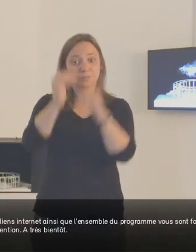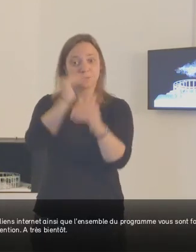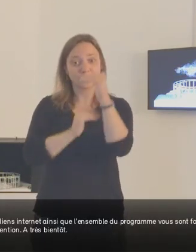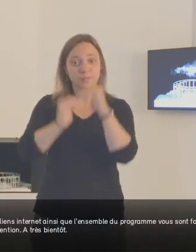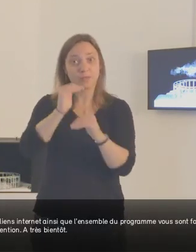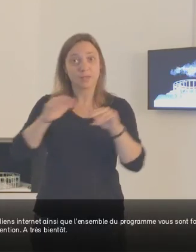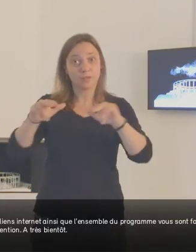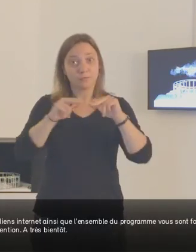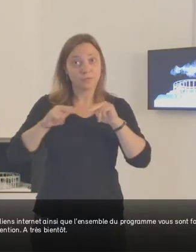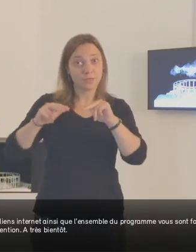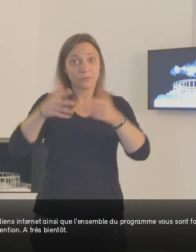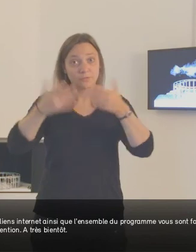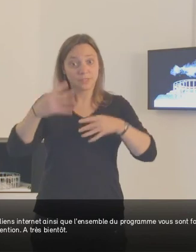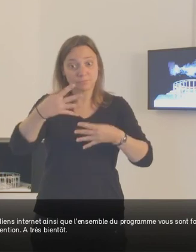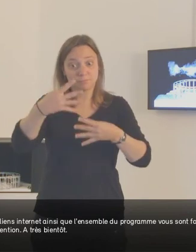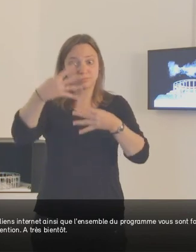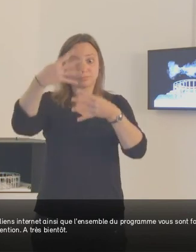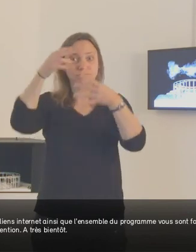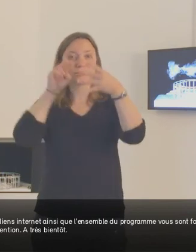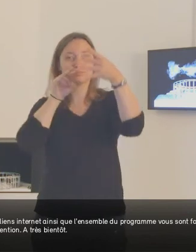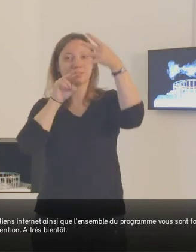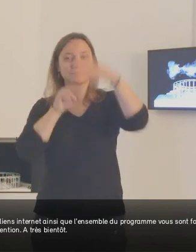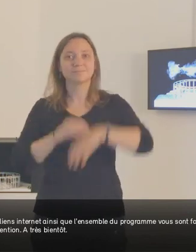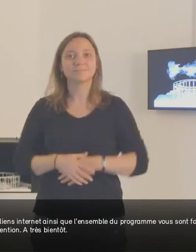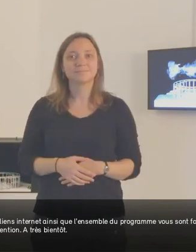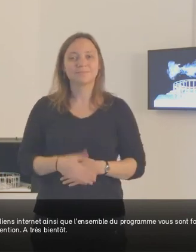vous sont fournis en fin de vidéo. Merci de votre attention, à très bientôt.